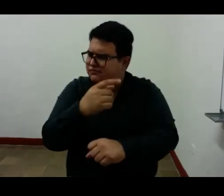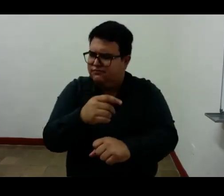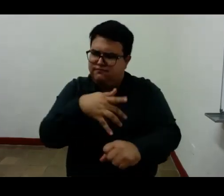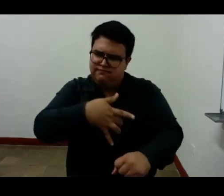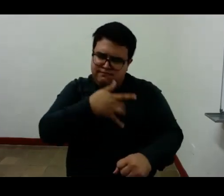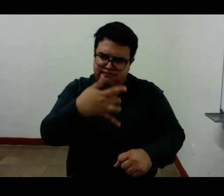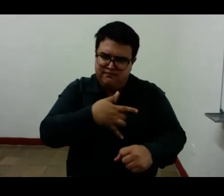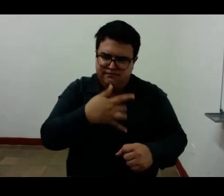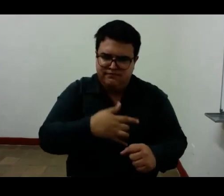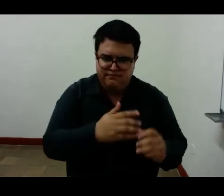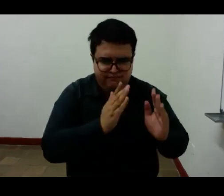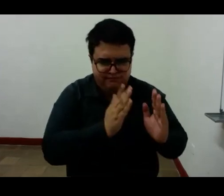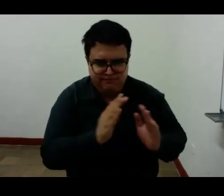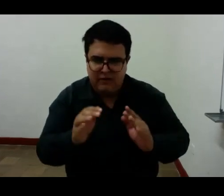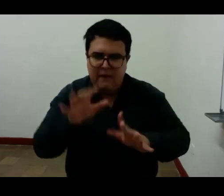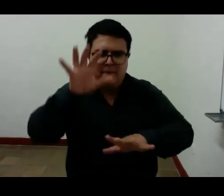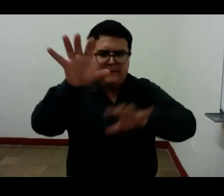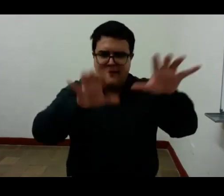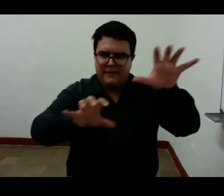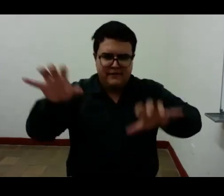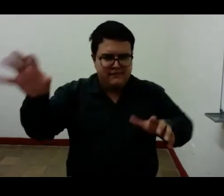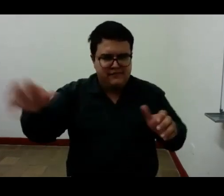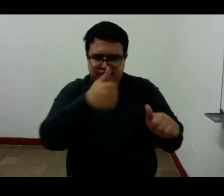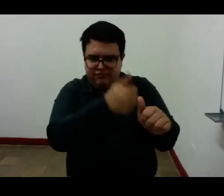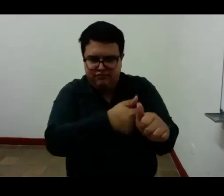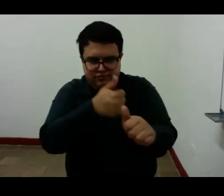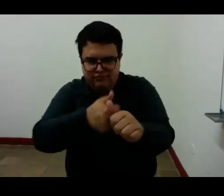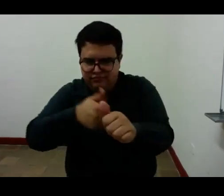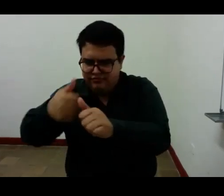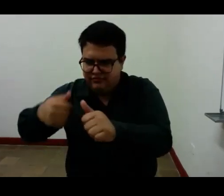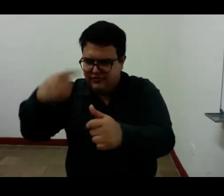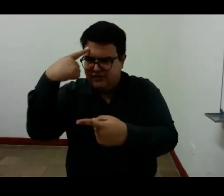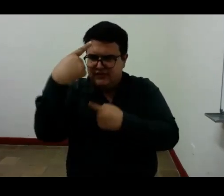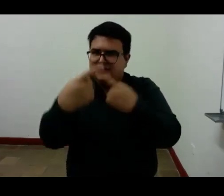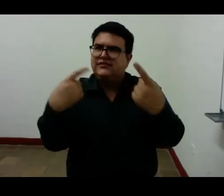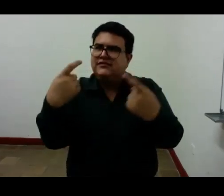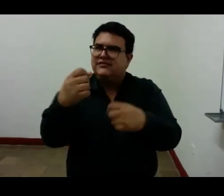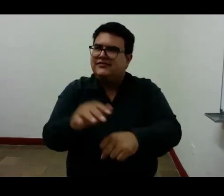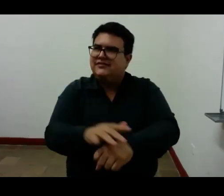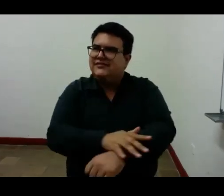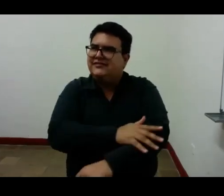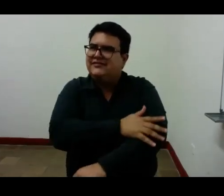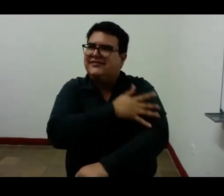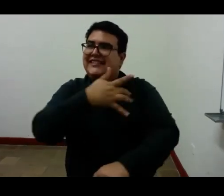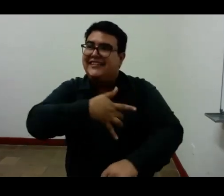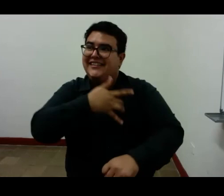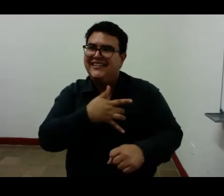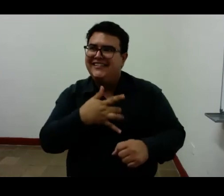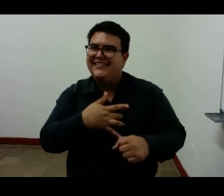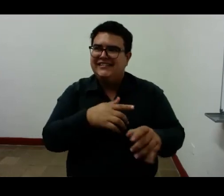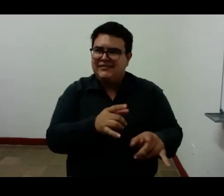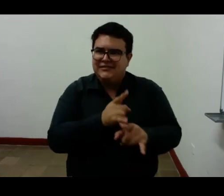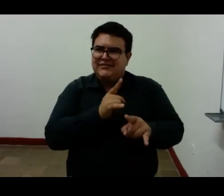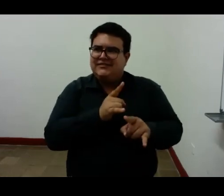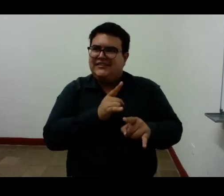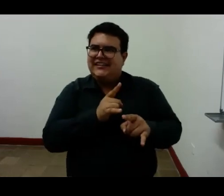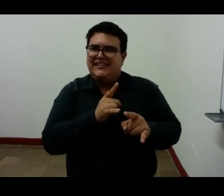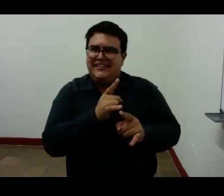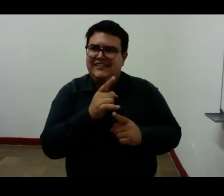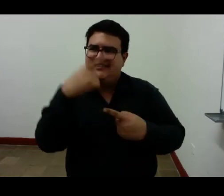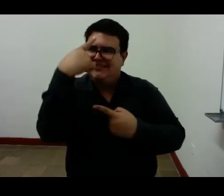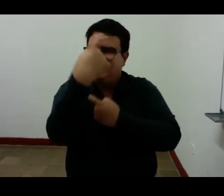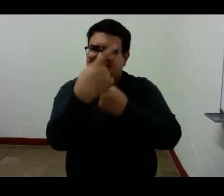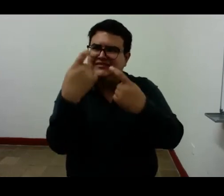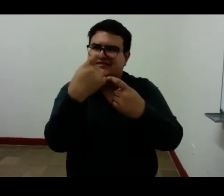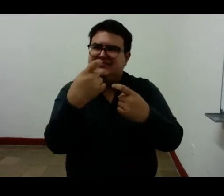uno en su país cada uno en su propio escenario interior están experimentando con las